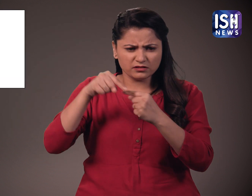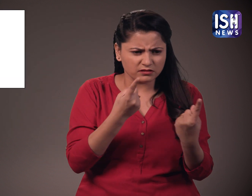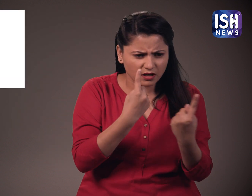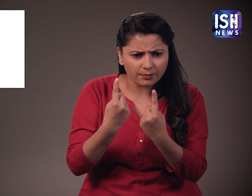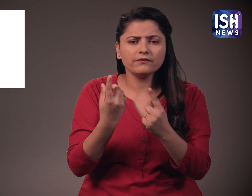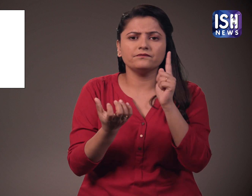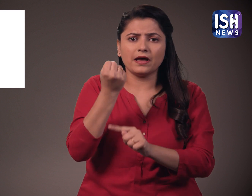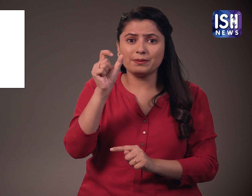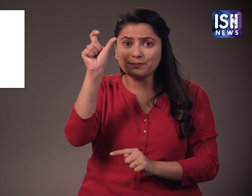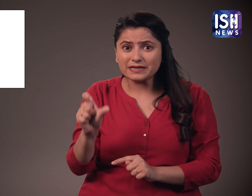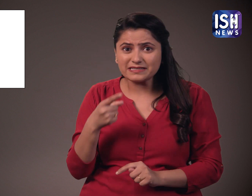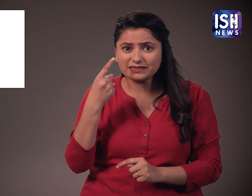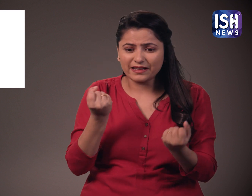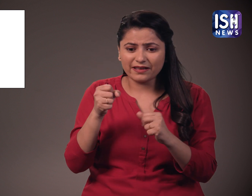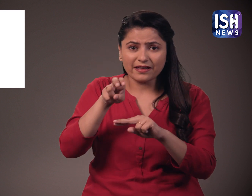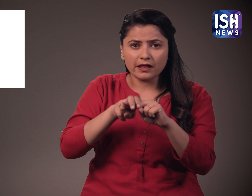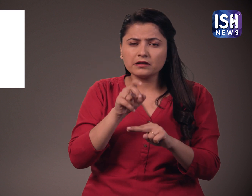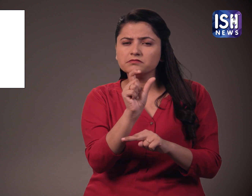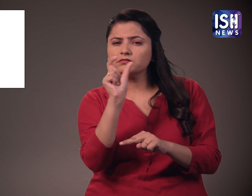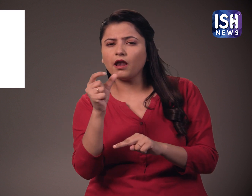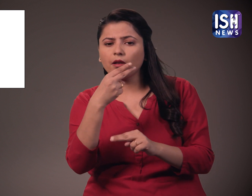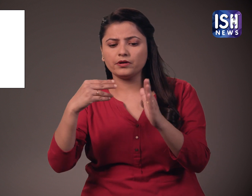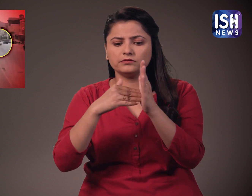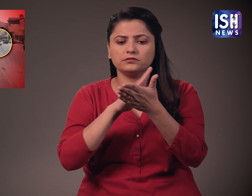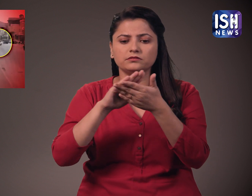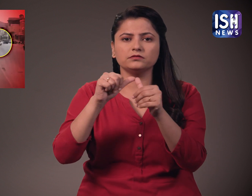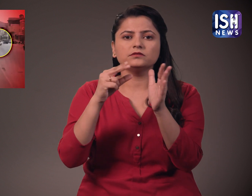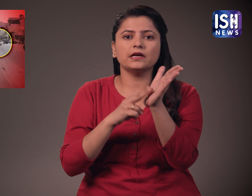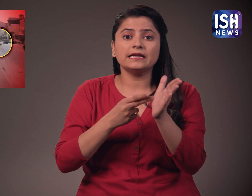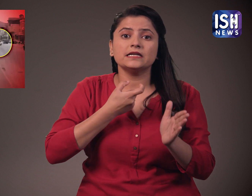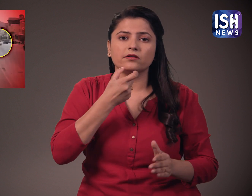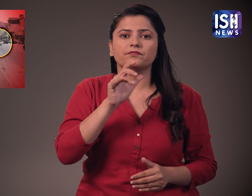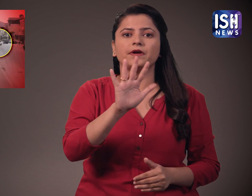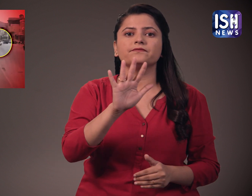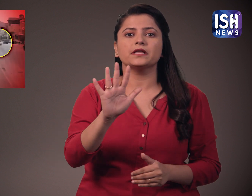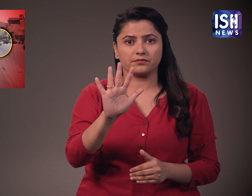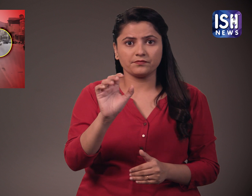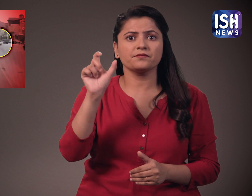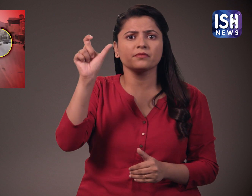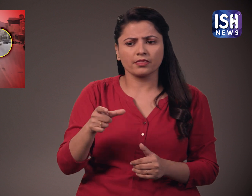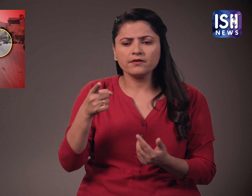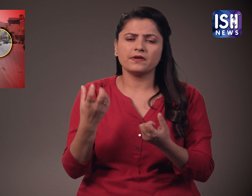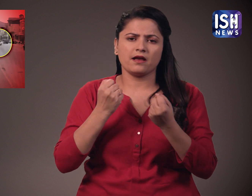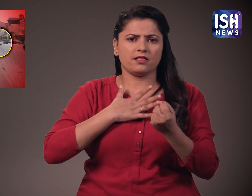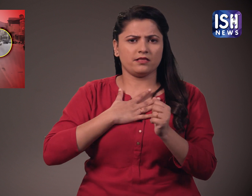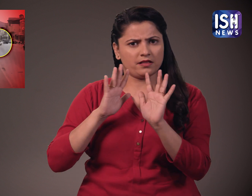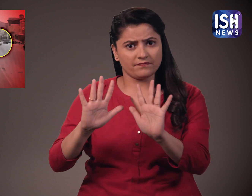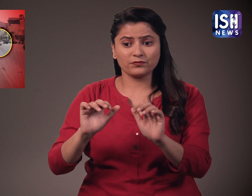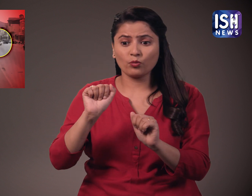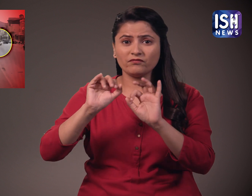लिए पहुँची पुलिस ने केवल ड्राइवर जयान का उपनाम जारी किया और उसकी उमर 55 वर्ष है वो जीवित है